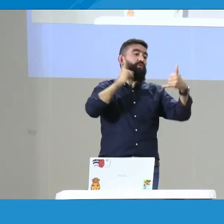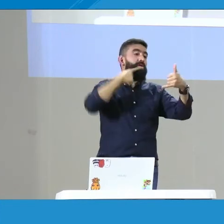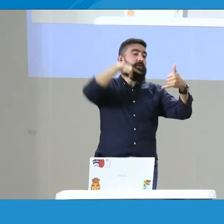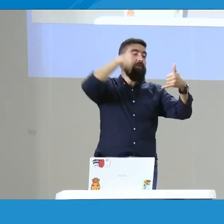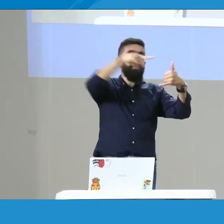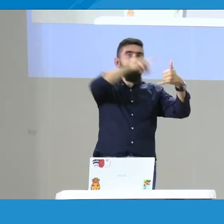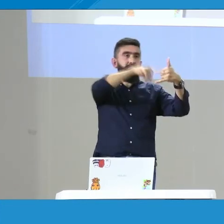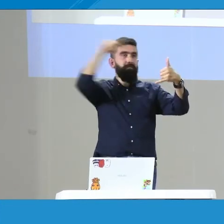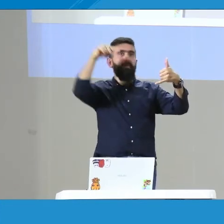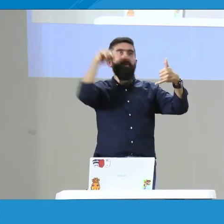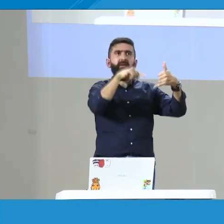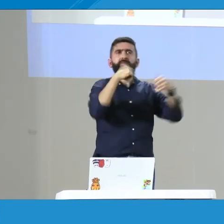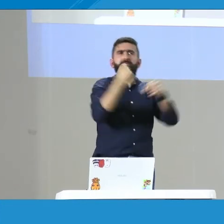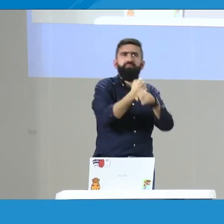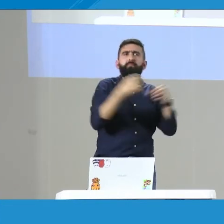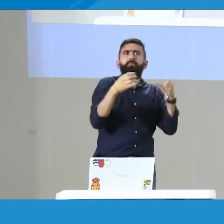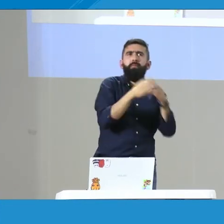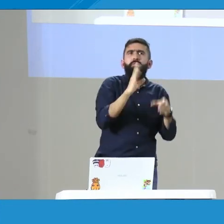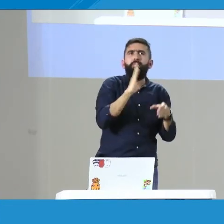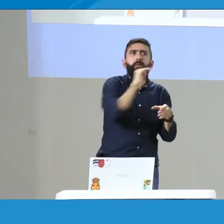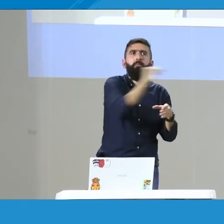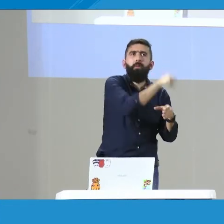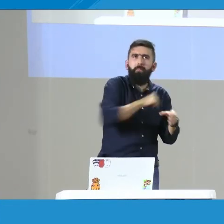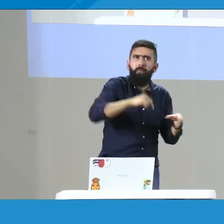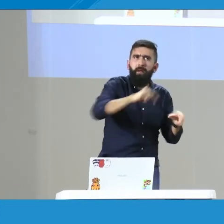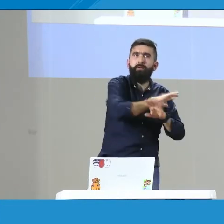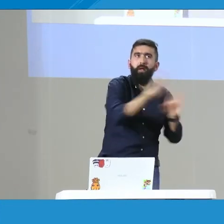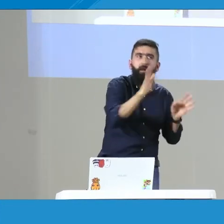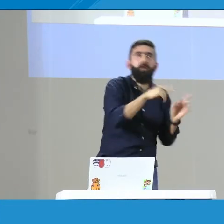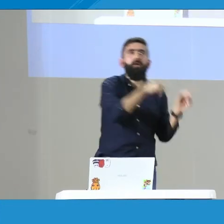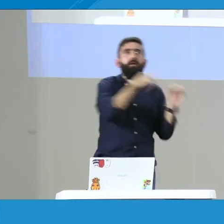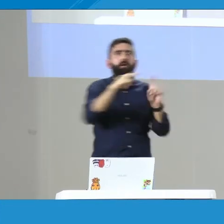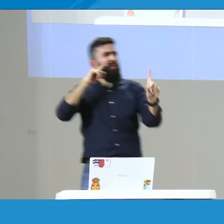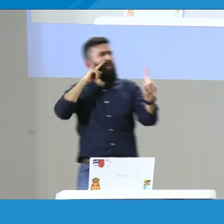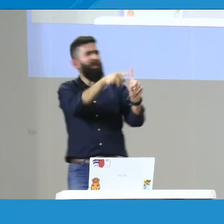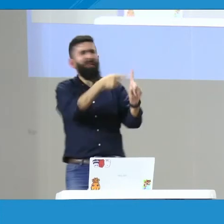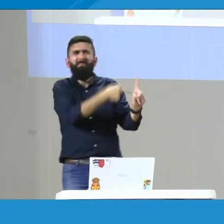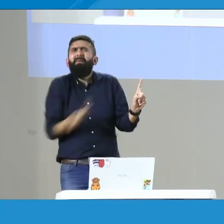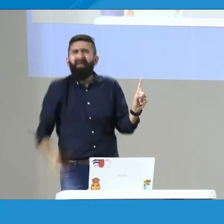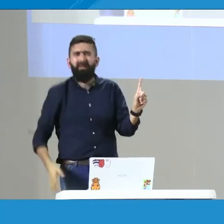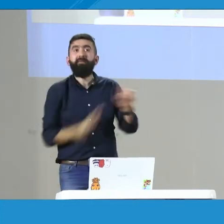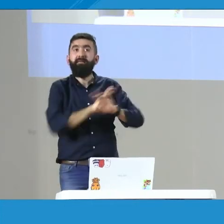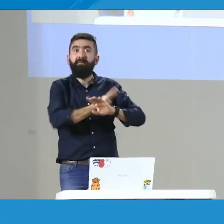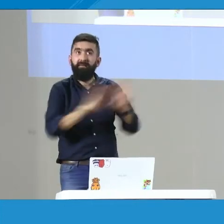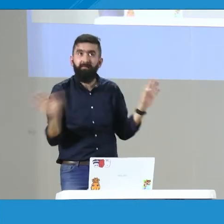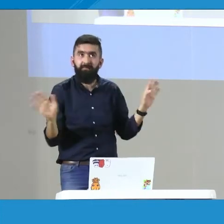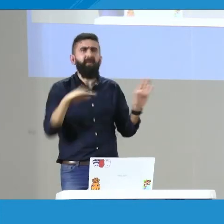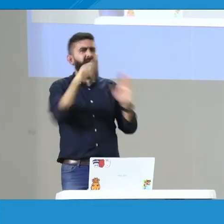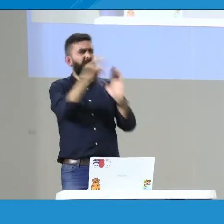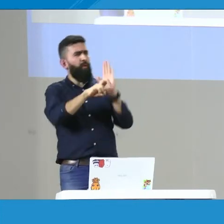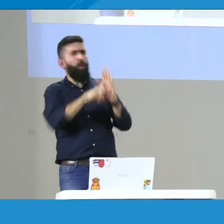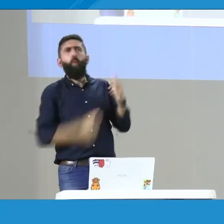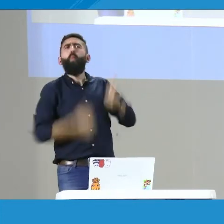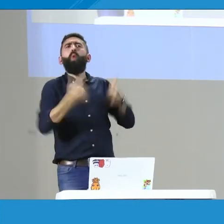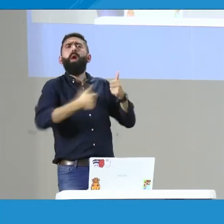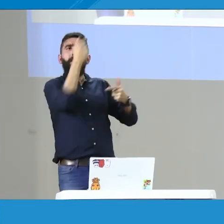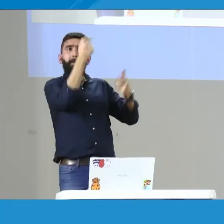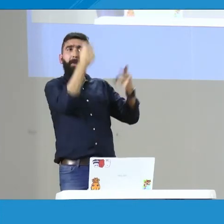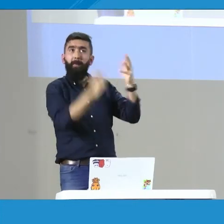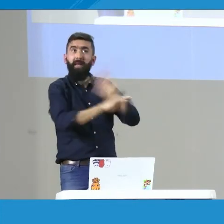Bien, entonces, teniendo esto claro, ya sabemos que este es el estudio de caracterización. ¿Cuál es el objetivo? ¿Cuáles son las